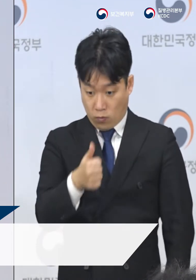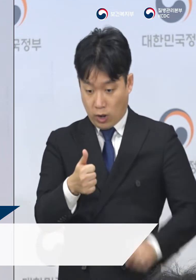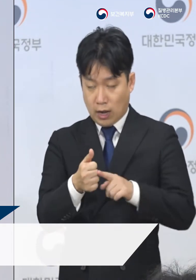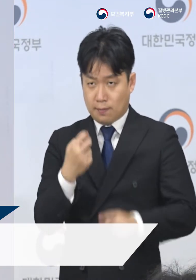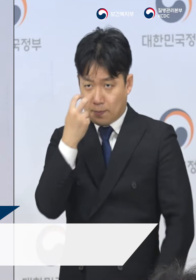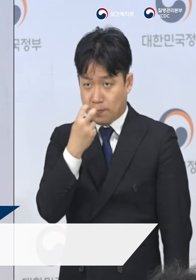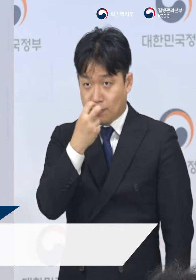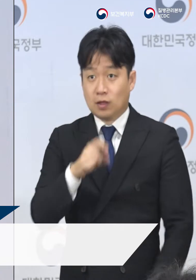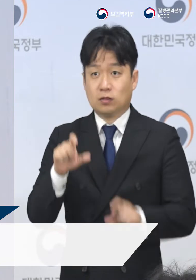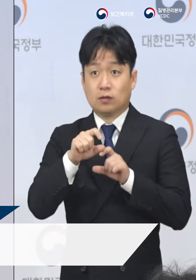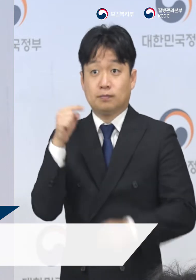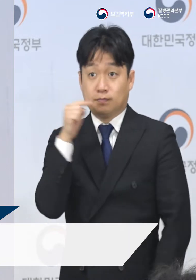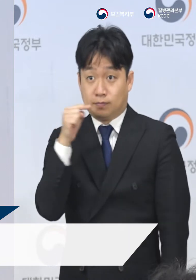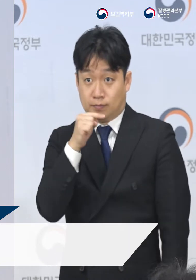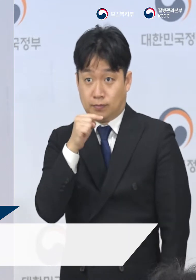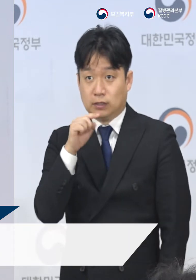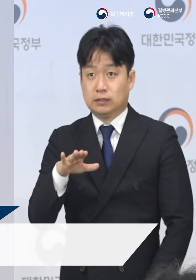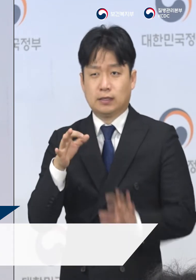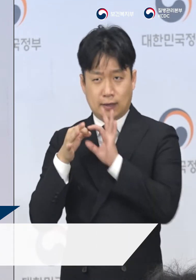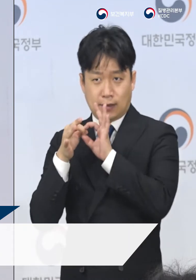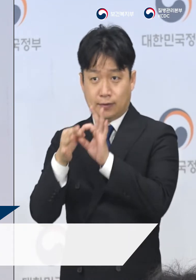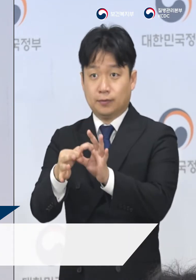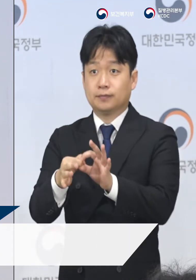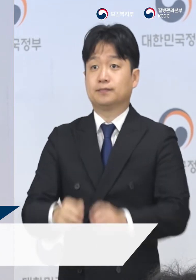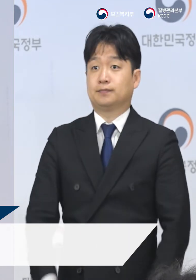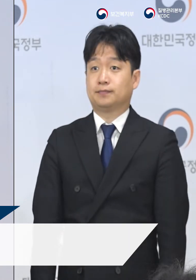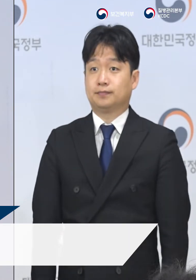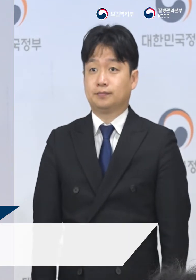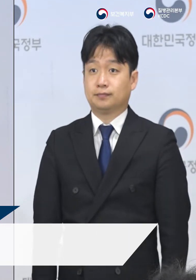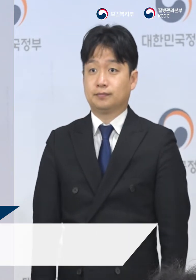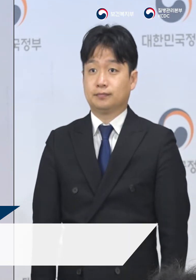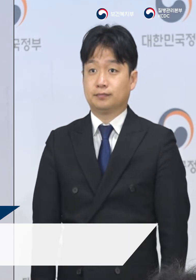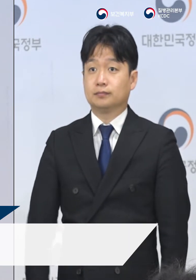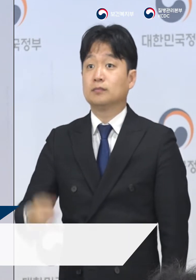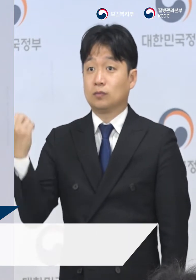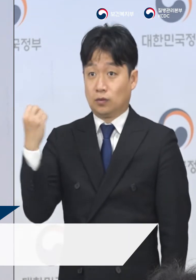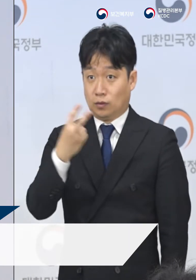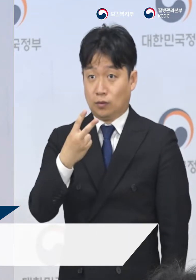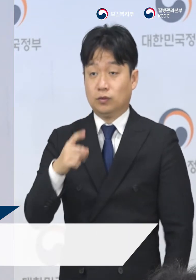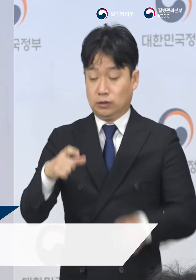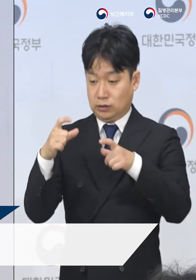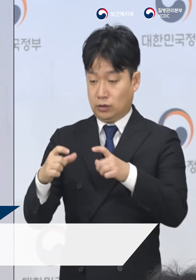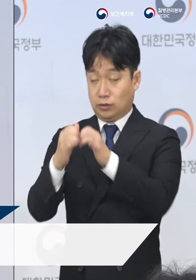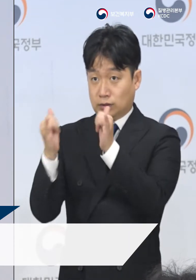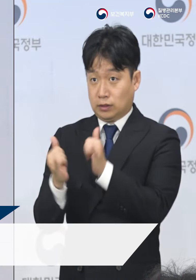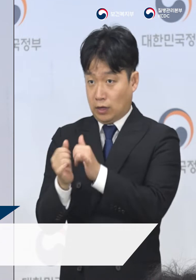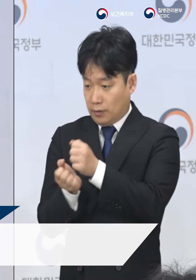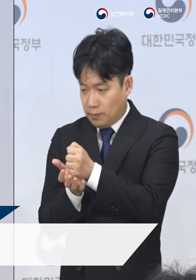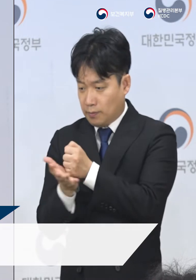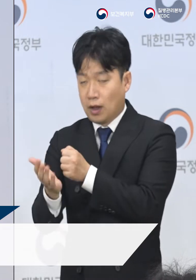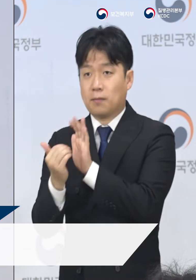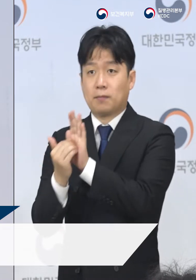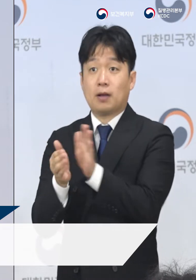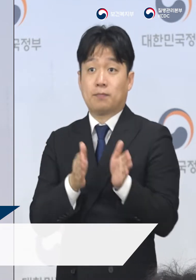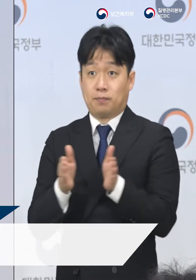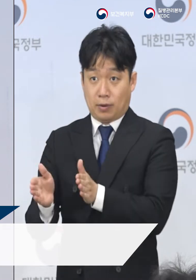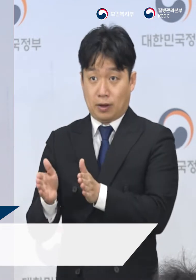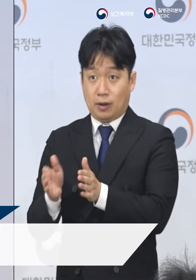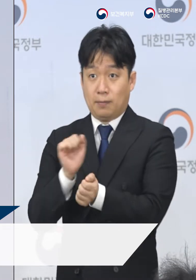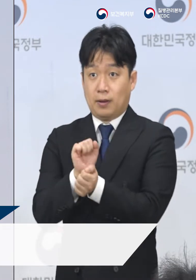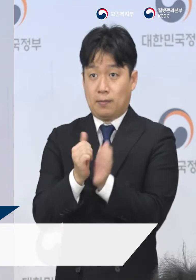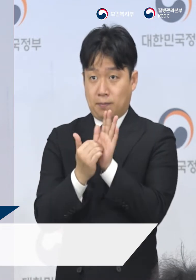해외유입을 차단하는 노력은 계속 유지할 것입니다. 이와 함께 지역사회 전파에 대처하기 위한